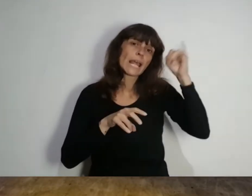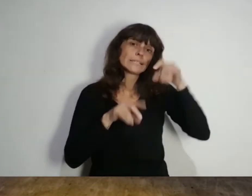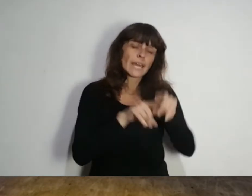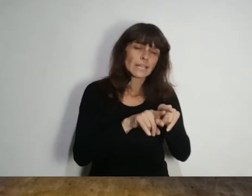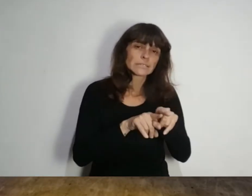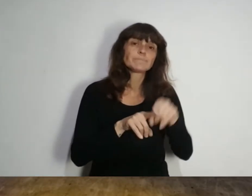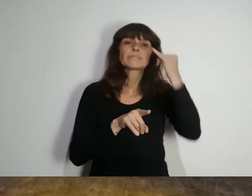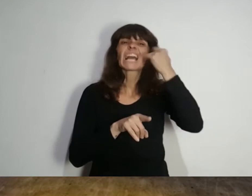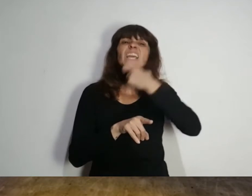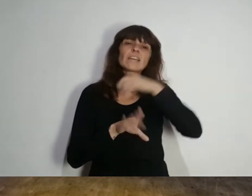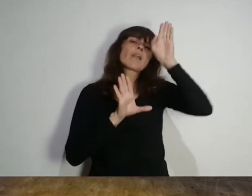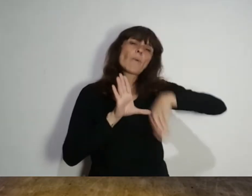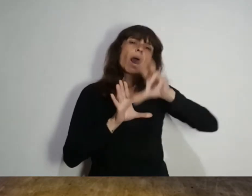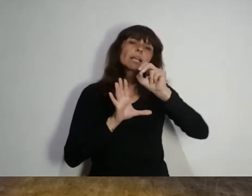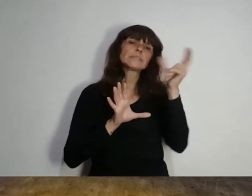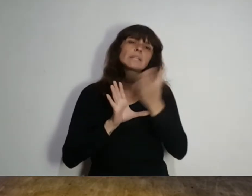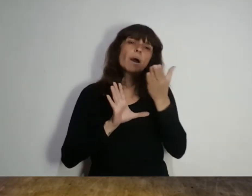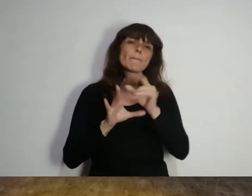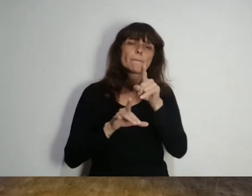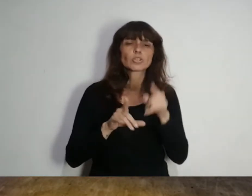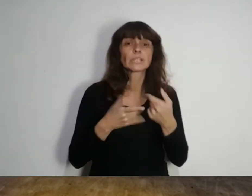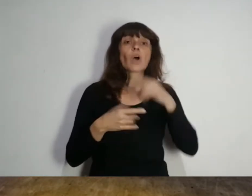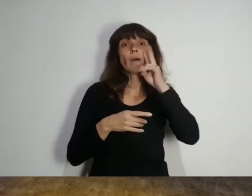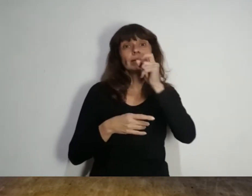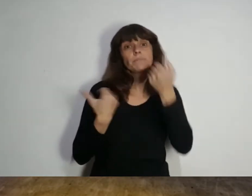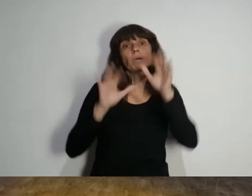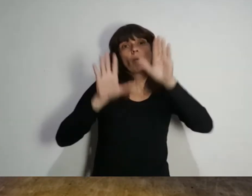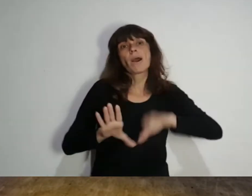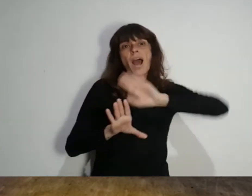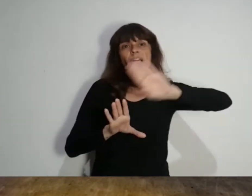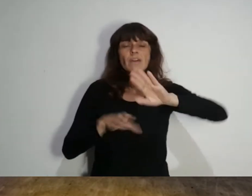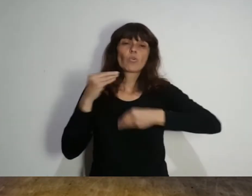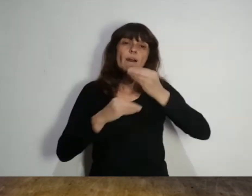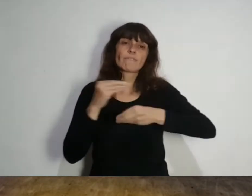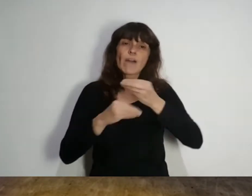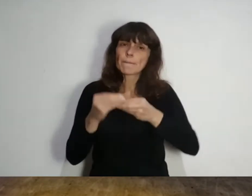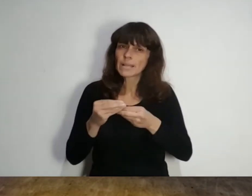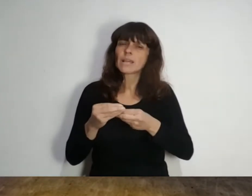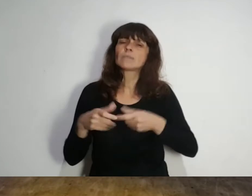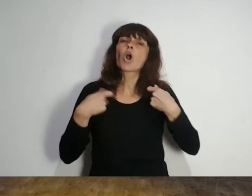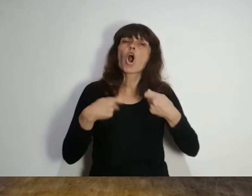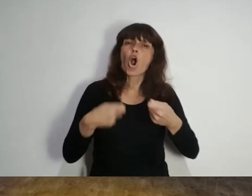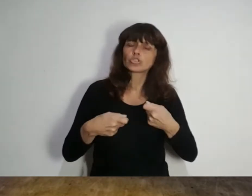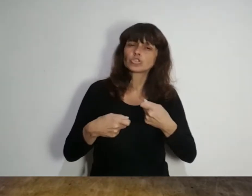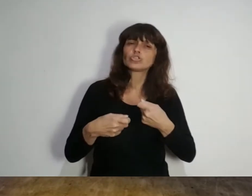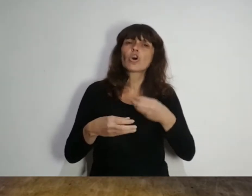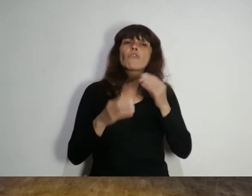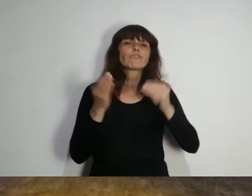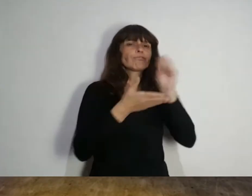cobran hoy en un intento por aliviar la carga de las deudas en las familias, aunque con costos financieros importantes para las